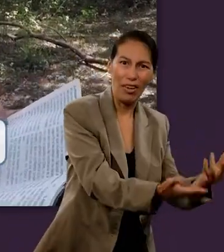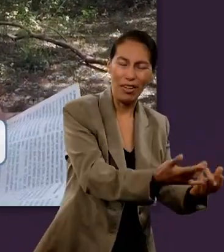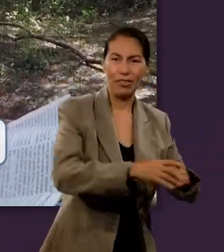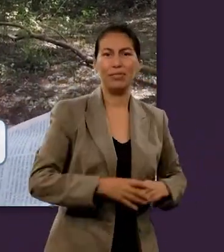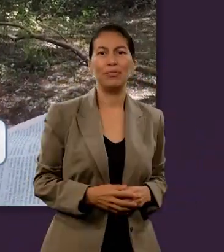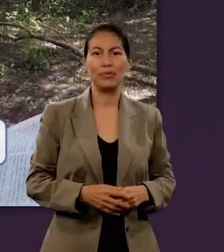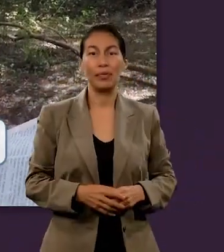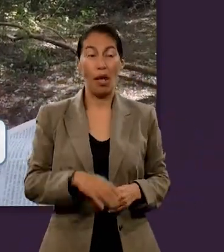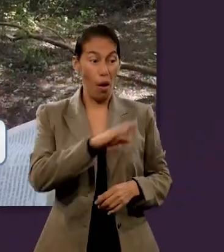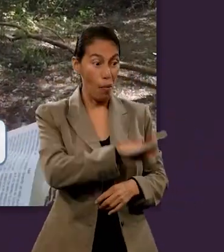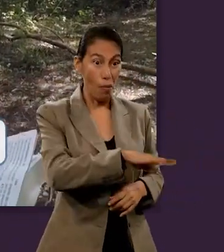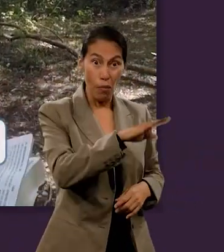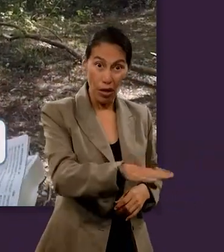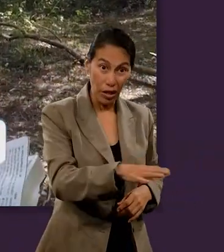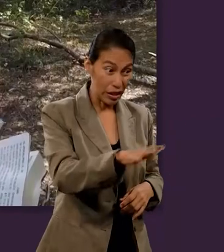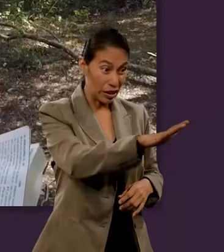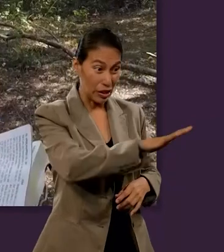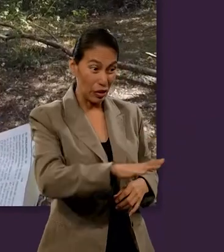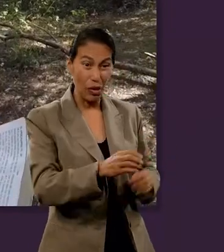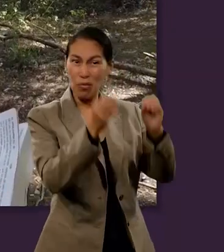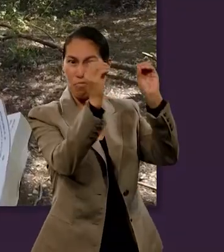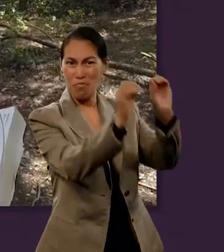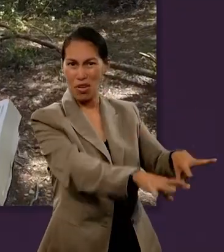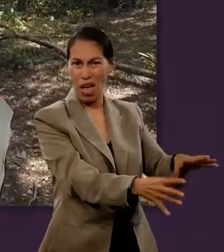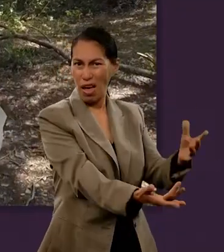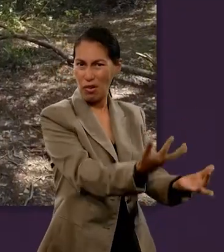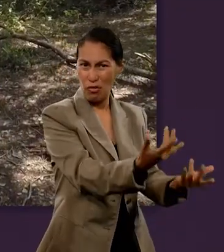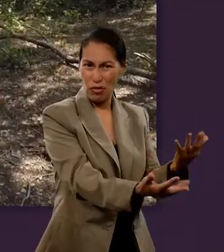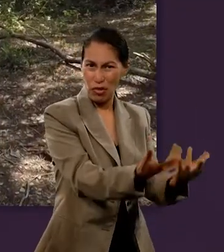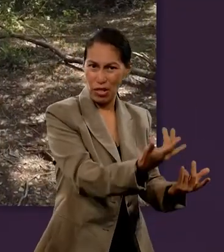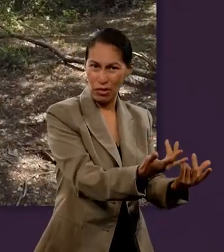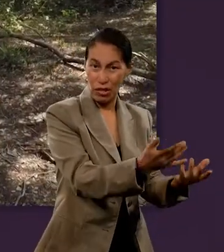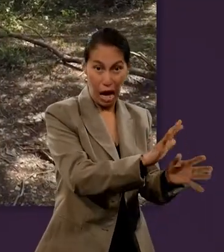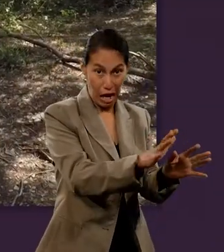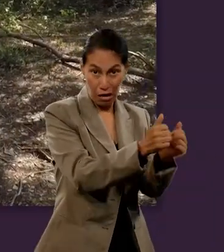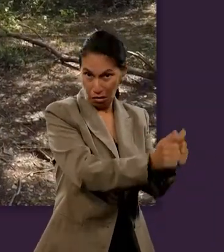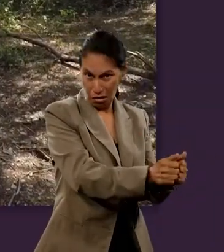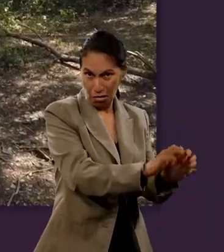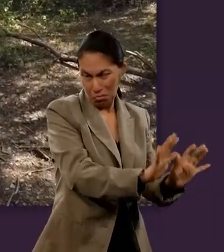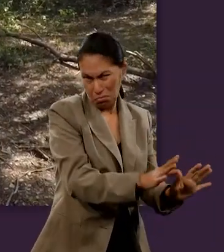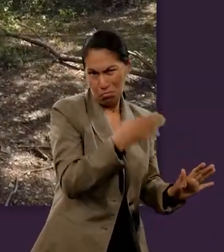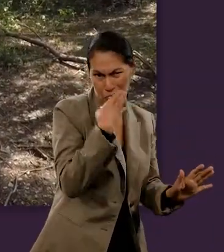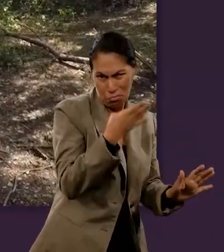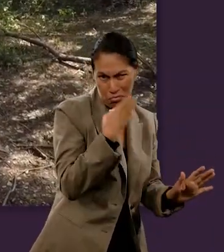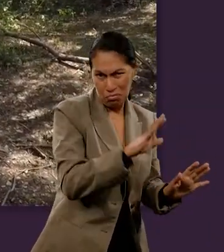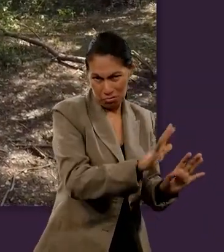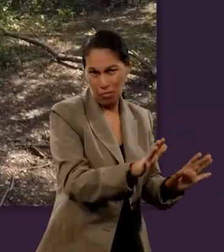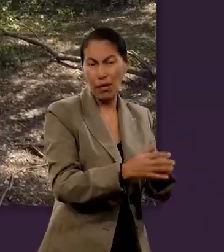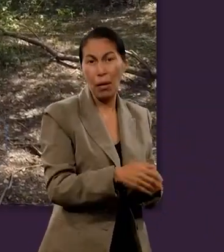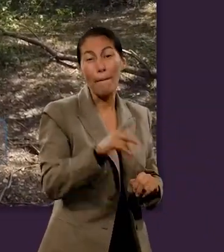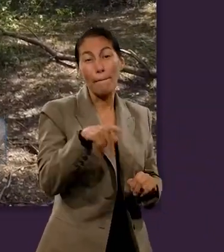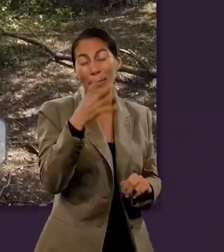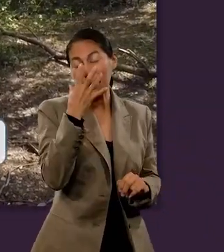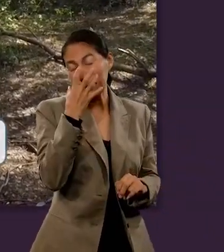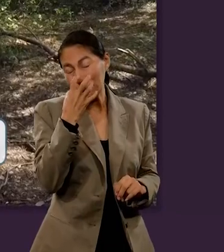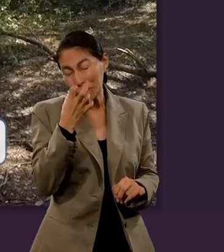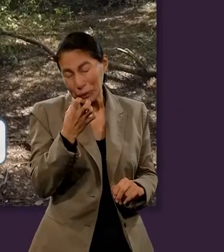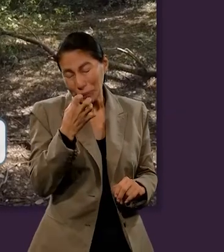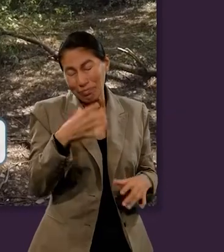Él mismo será lanzado para ser destruido. Él no está administrando eso. El versículo 14, La muerte y el Hades